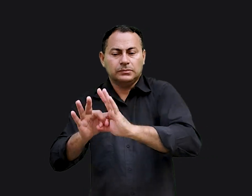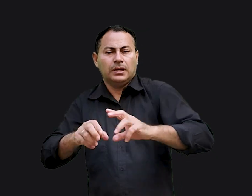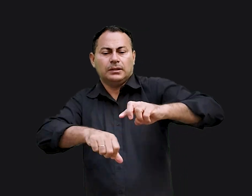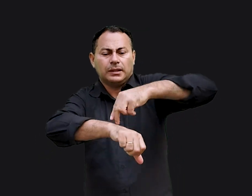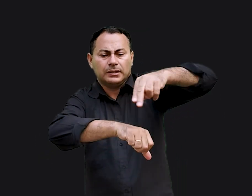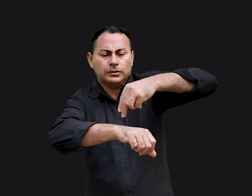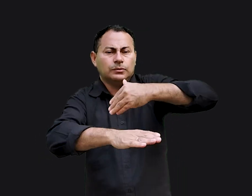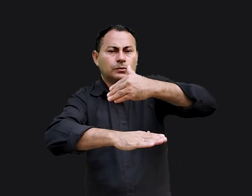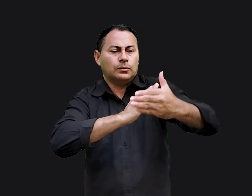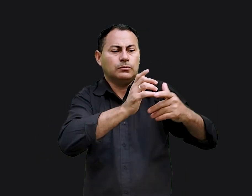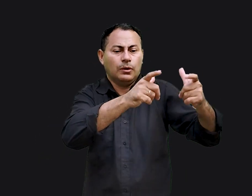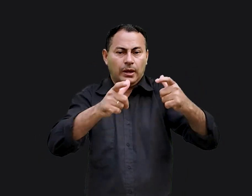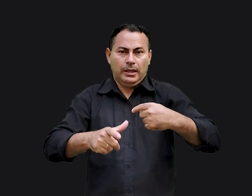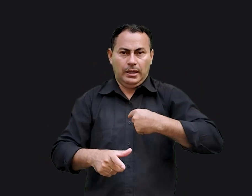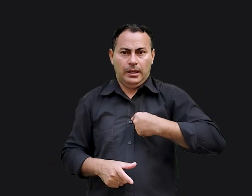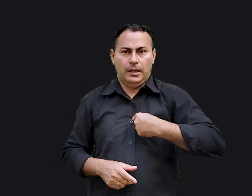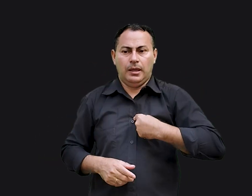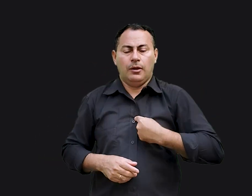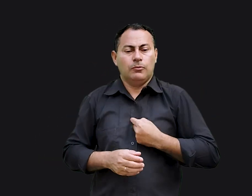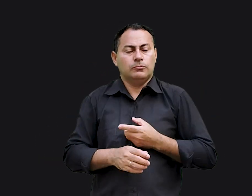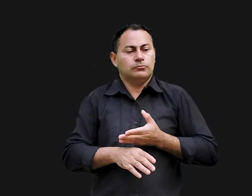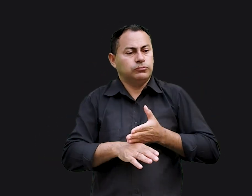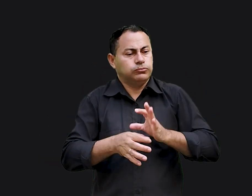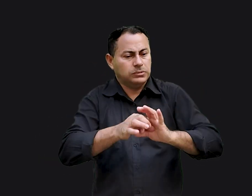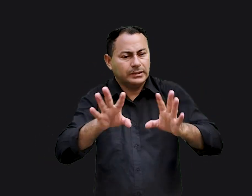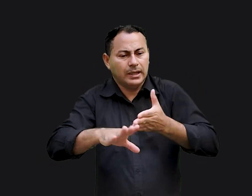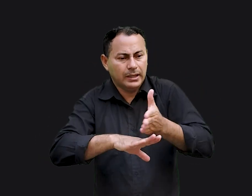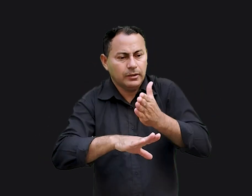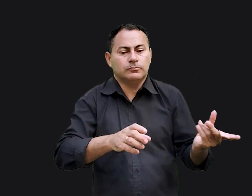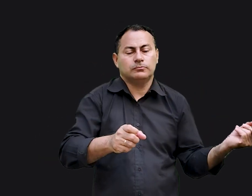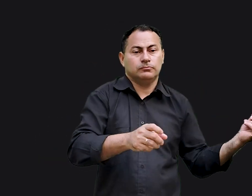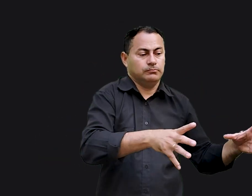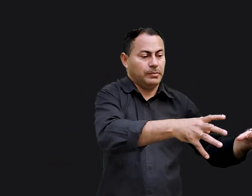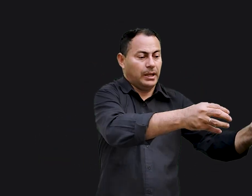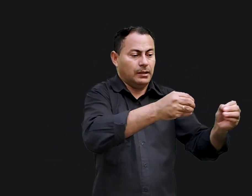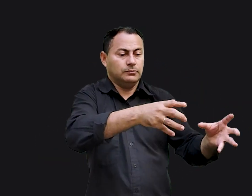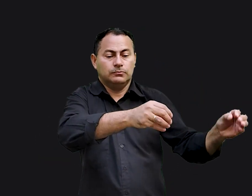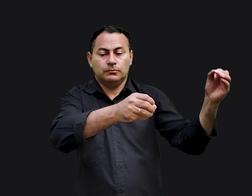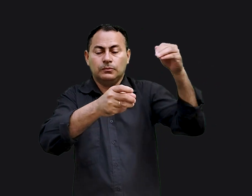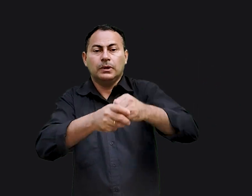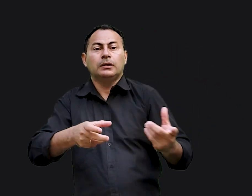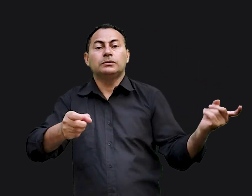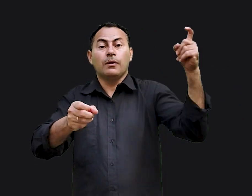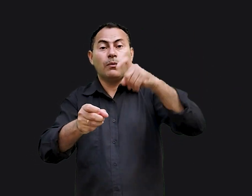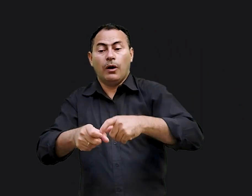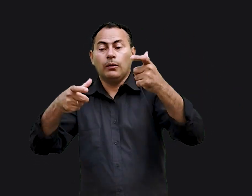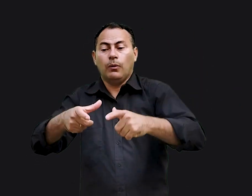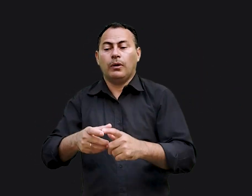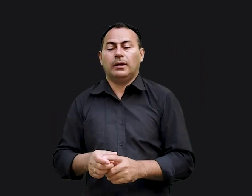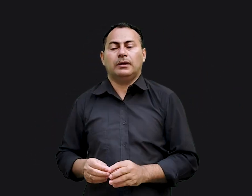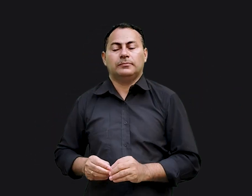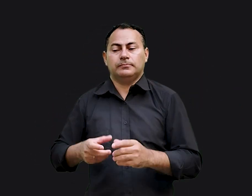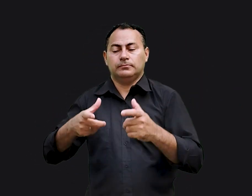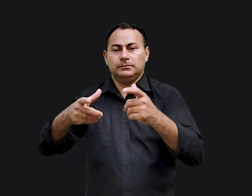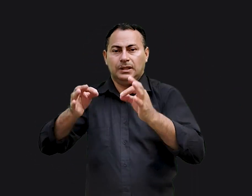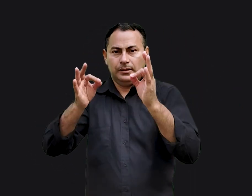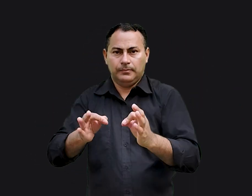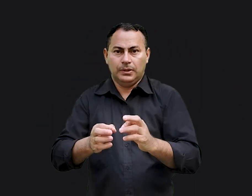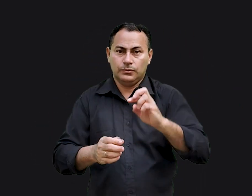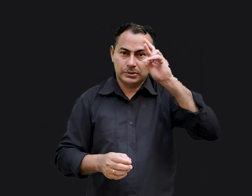nações e de todos os lugares para onde eu os dispersei e os trarei de volta para o lugar de onde os deportei